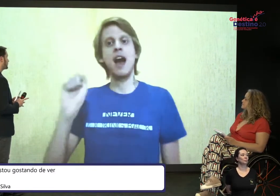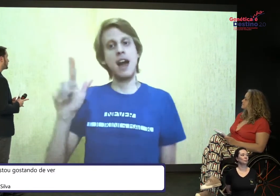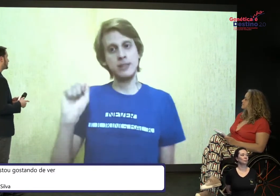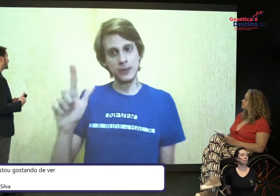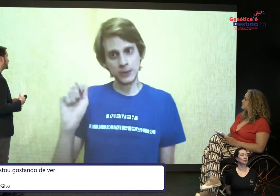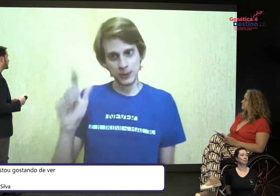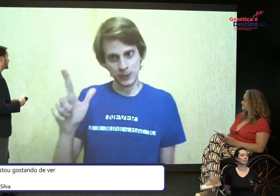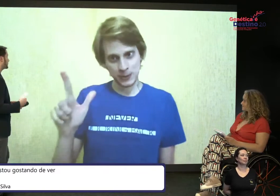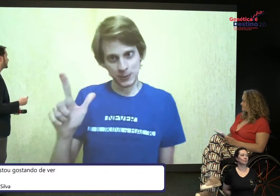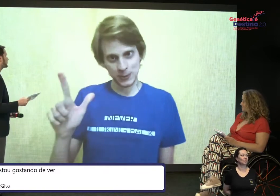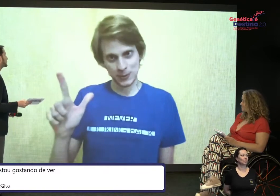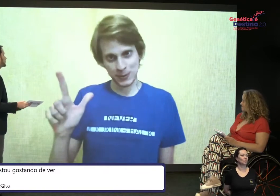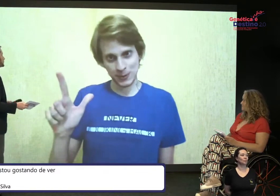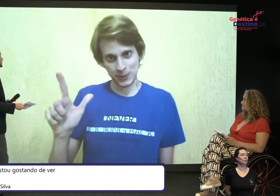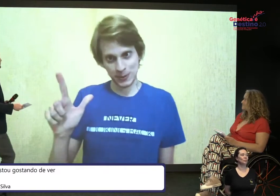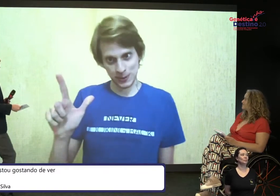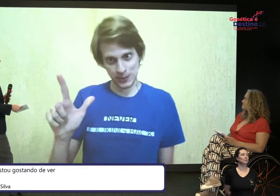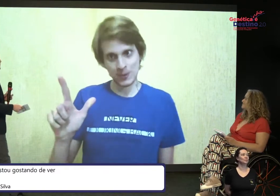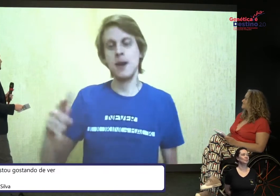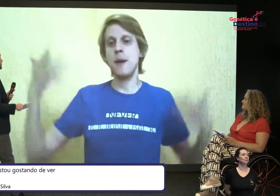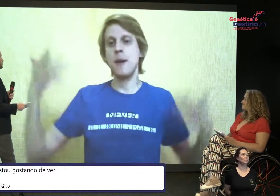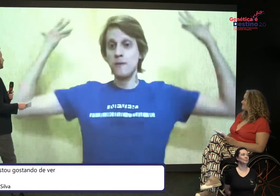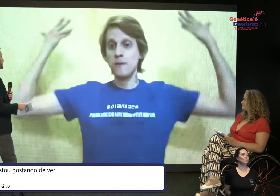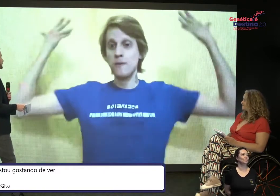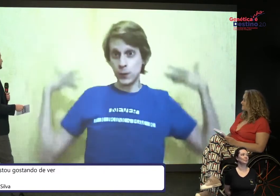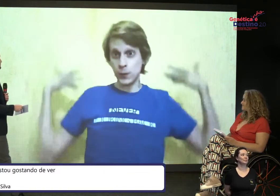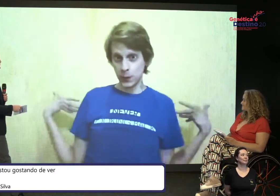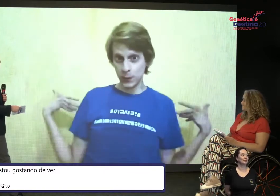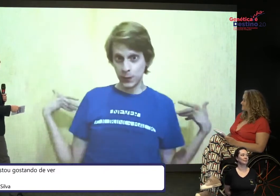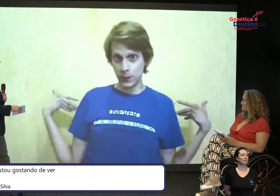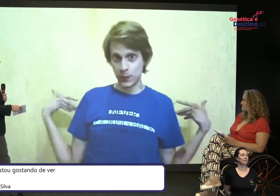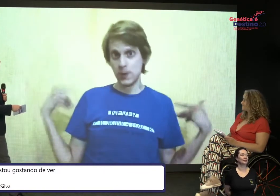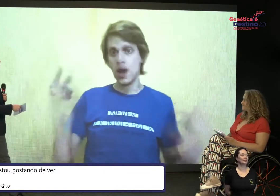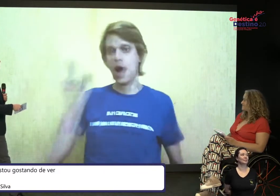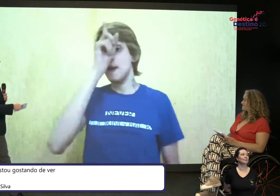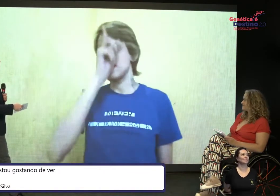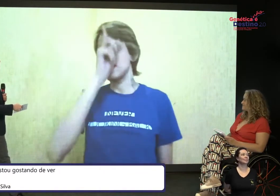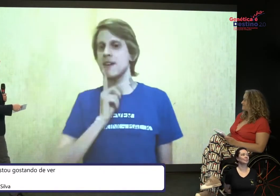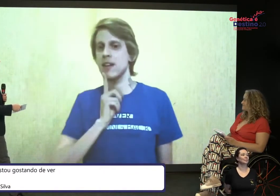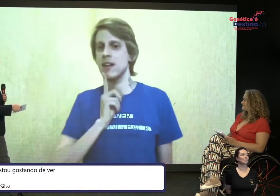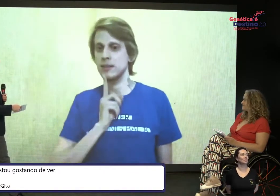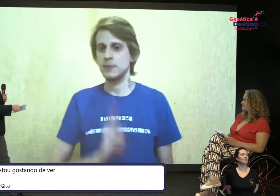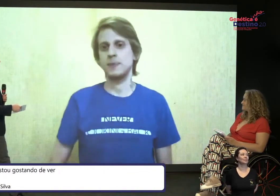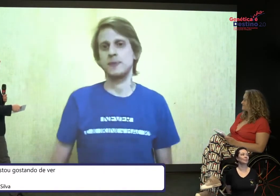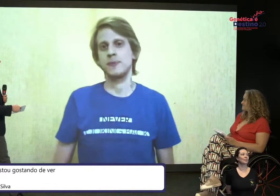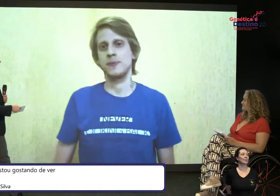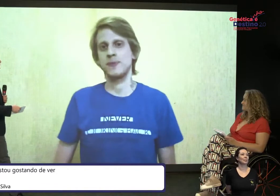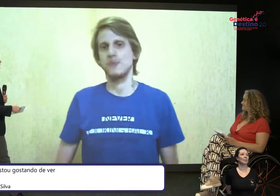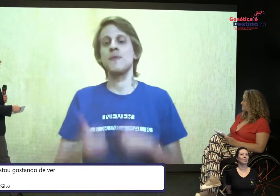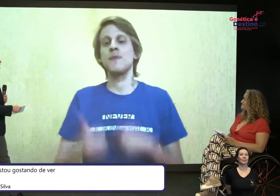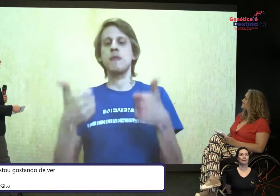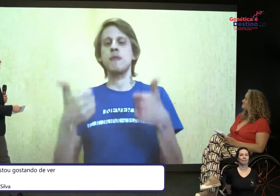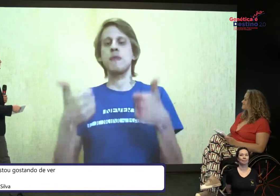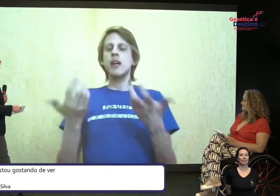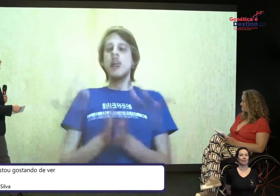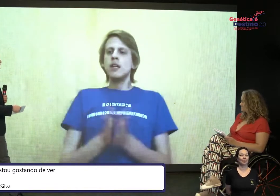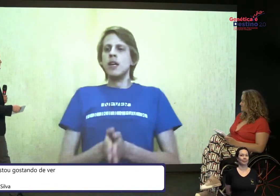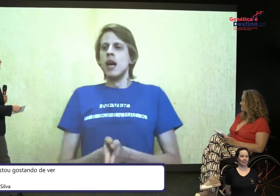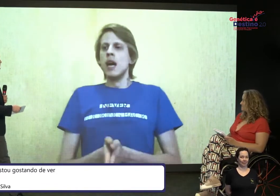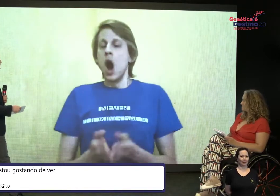Estou usando uma camiseta azul. E atrás de mim tem uma parede amarela.